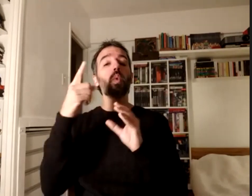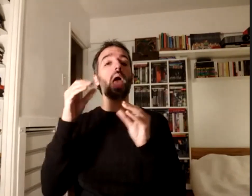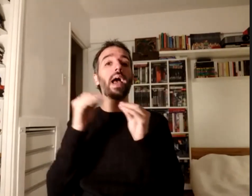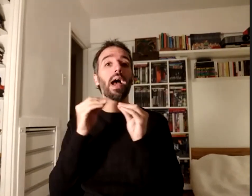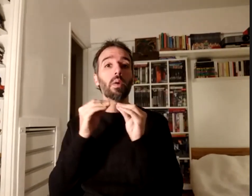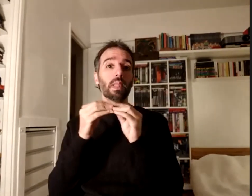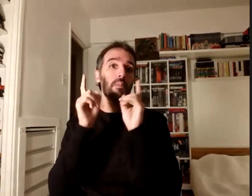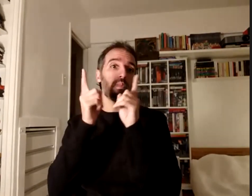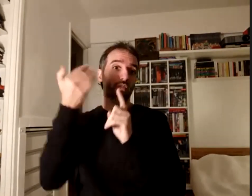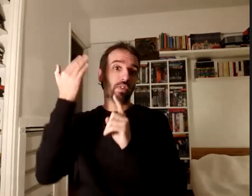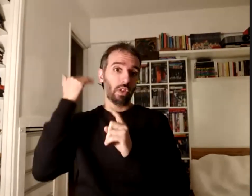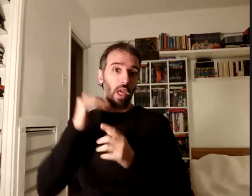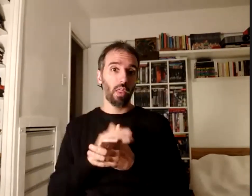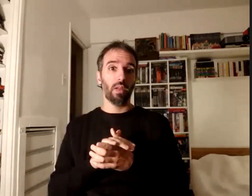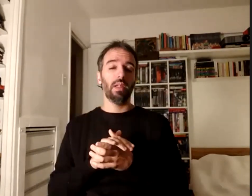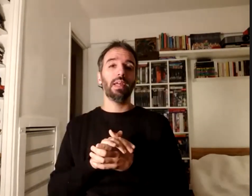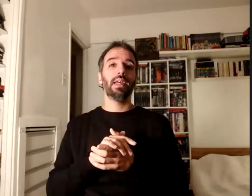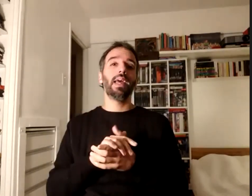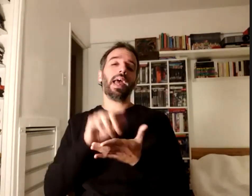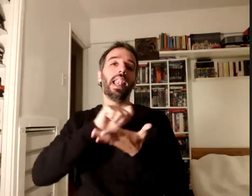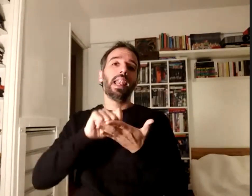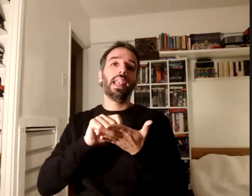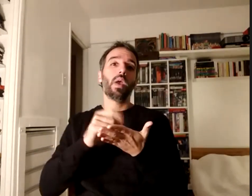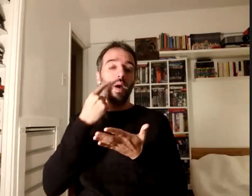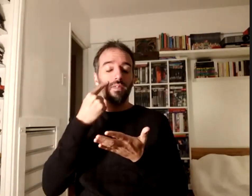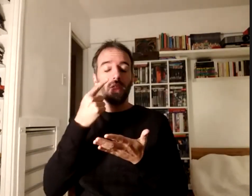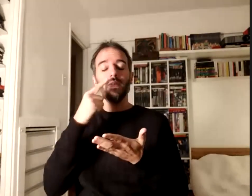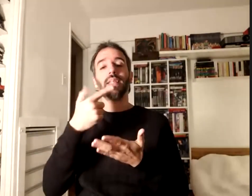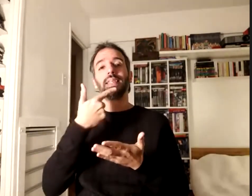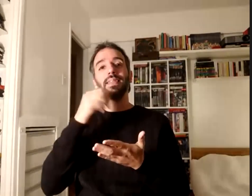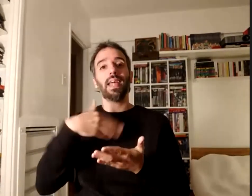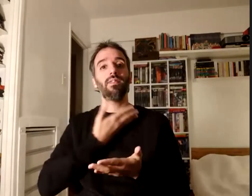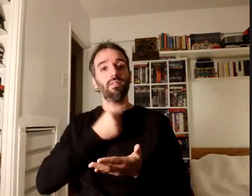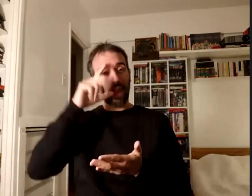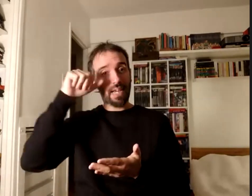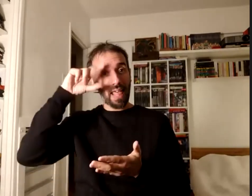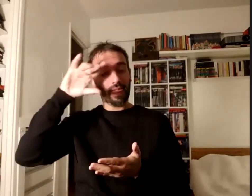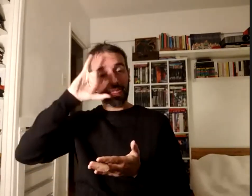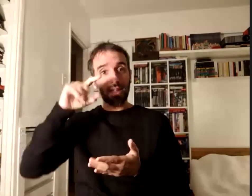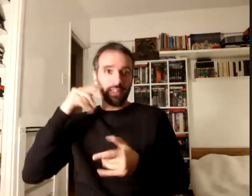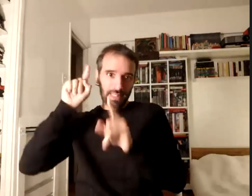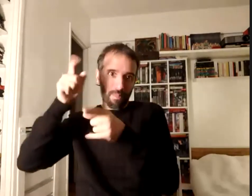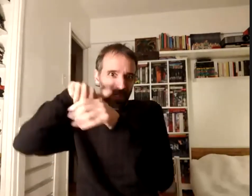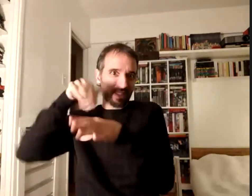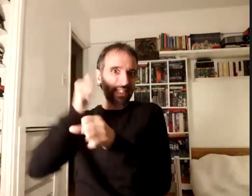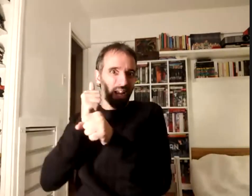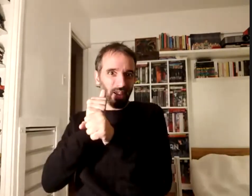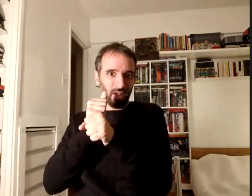lenguas vivas con Fernández donde también trabajo Lorena me decía cuando yo contaba estar